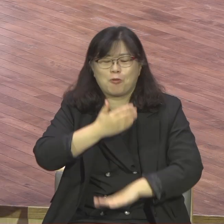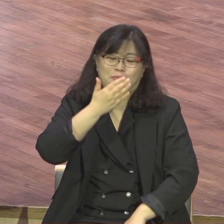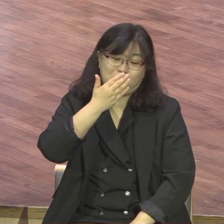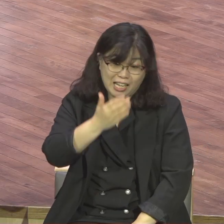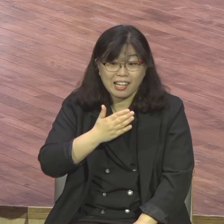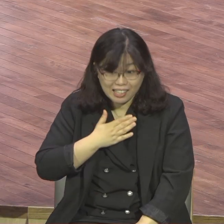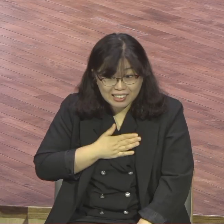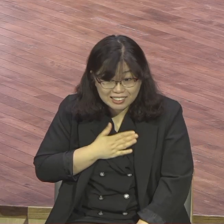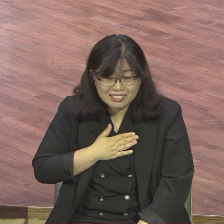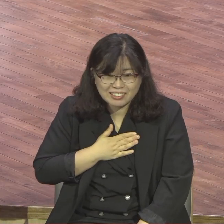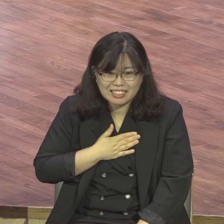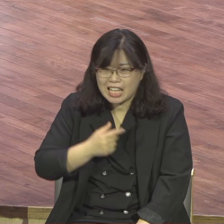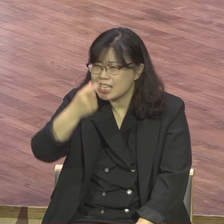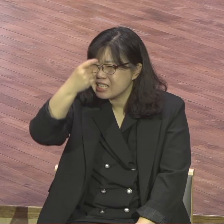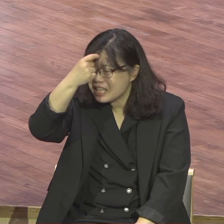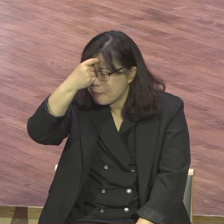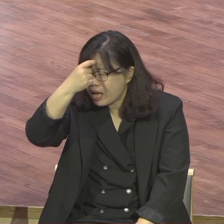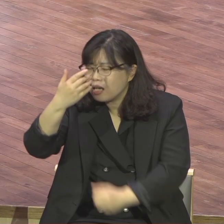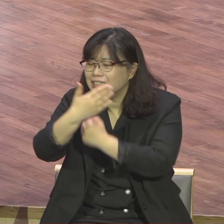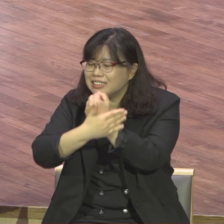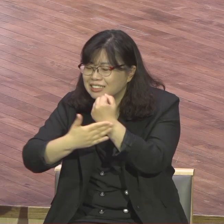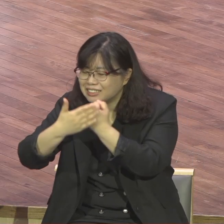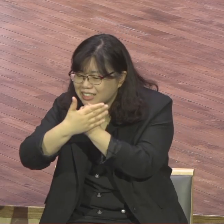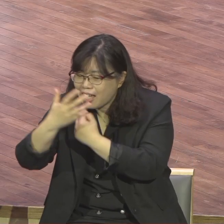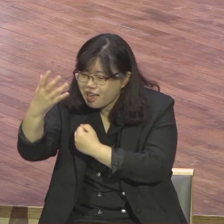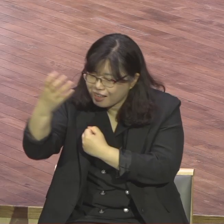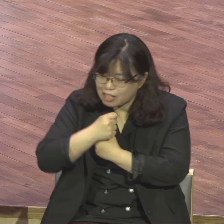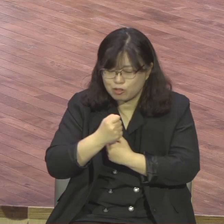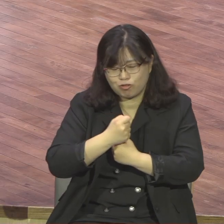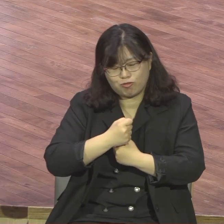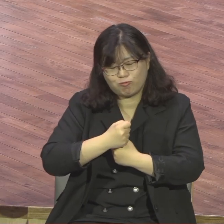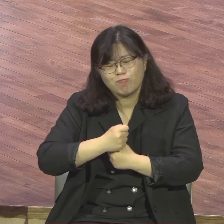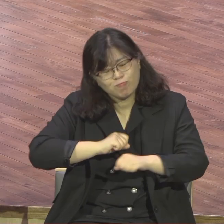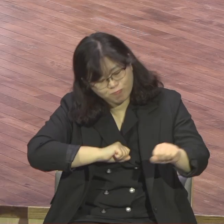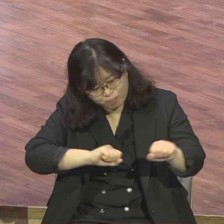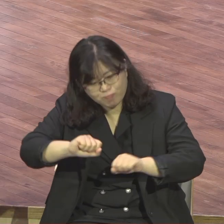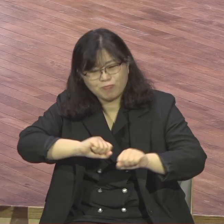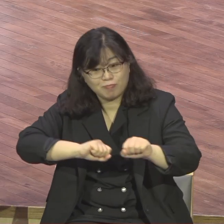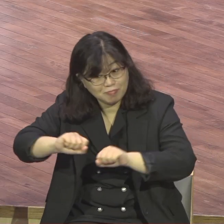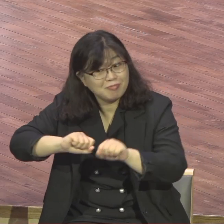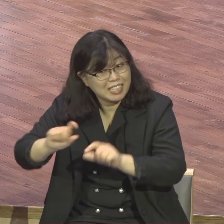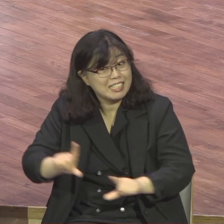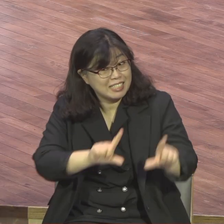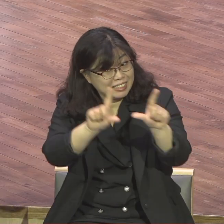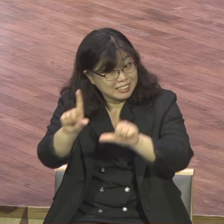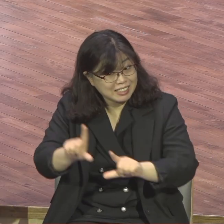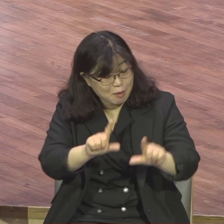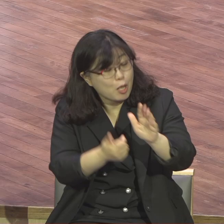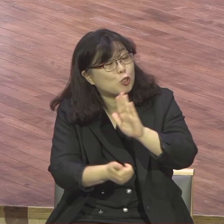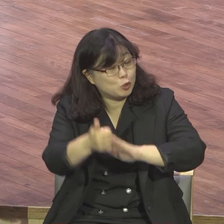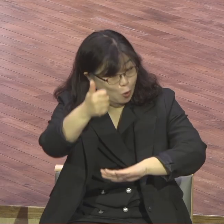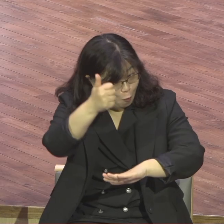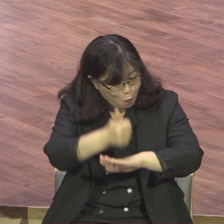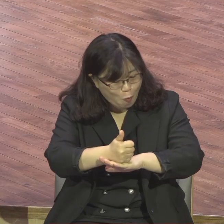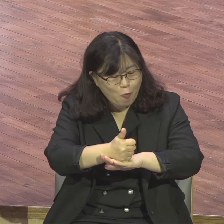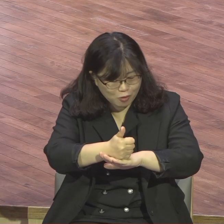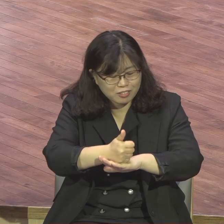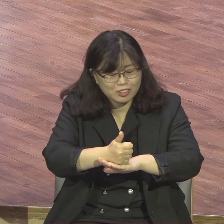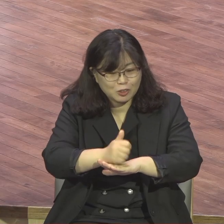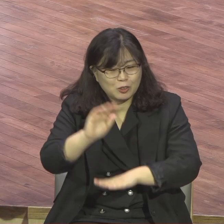생명력이 넘치는 삶 통해서 삶의 현장에서 예배의 은혜가 임하는 그야말로